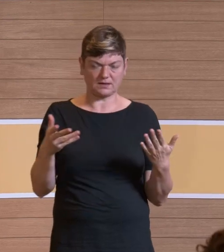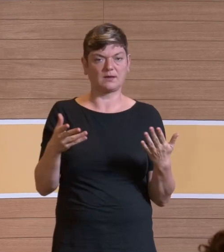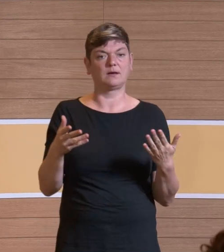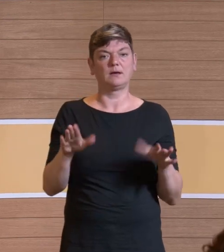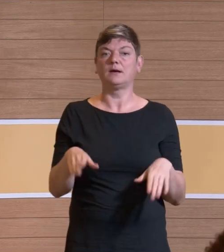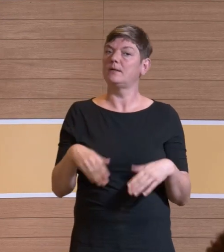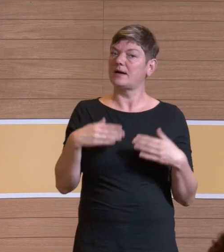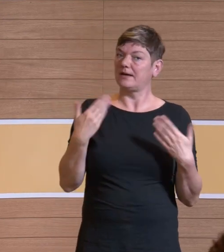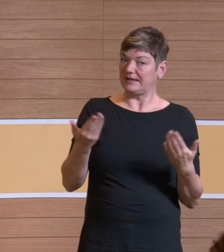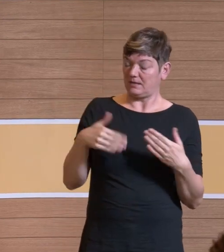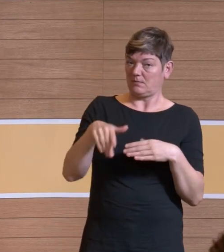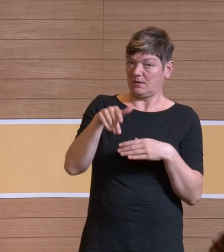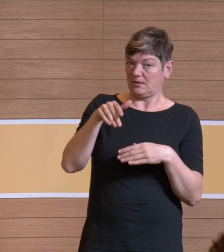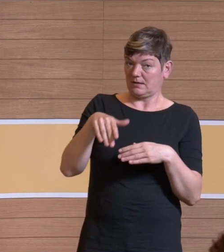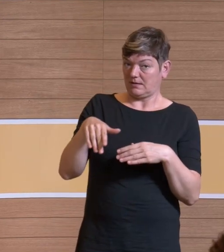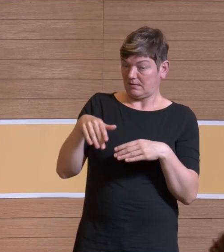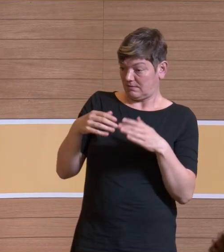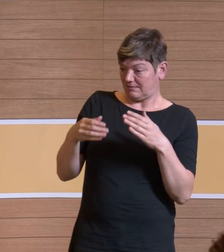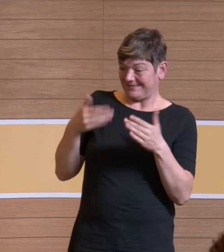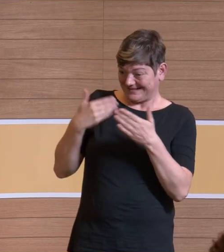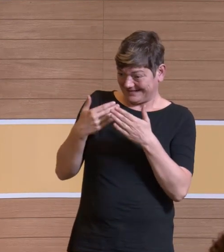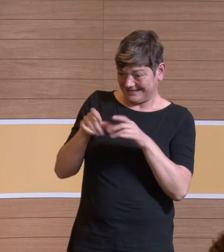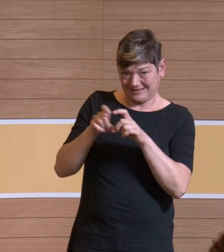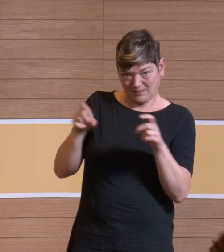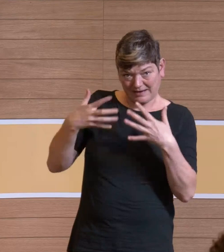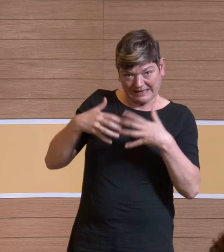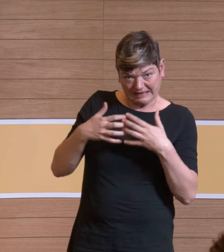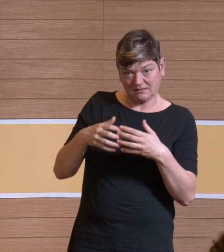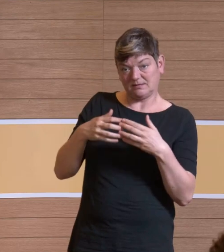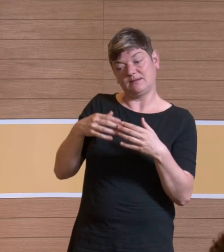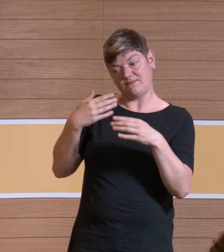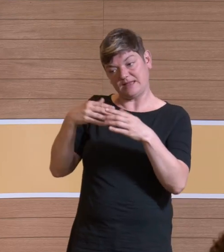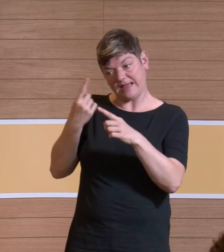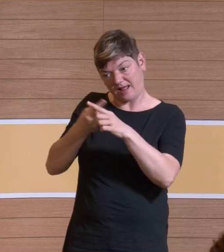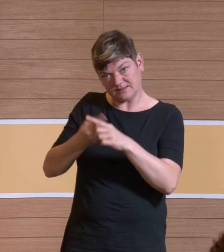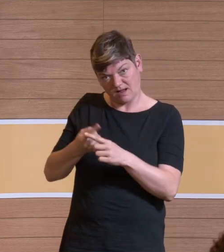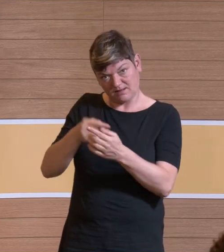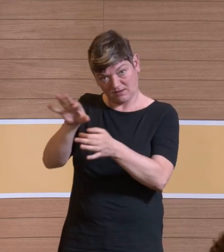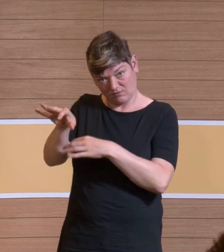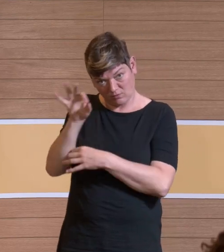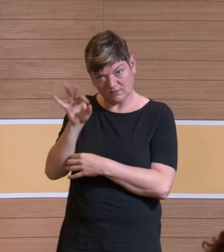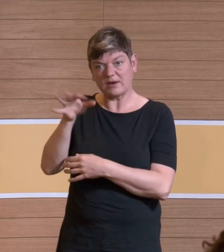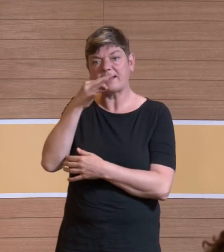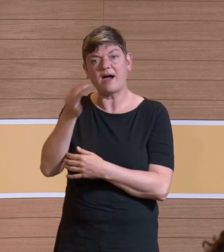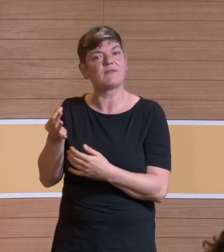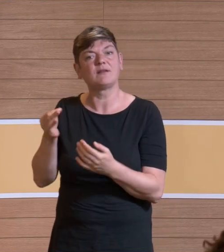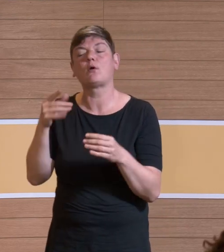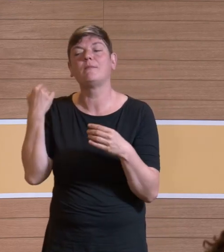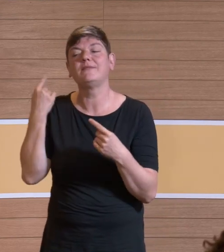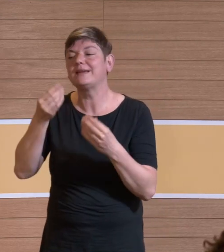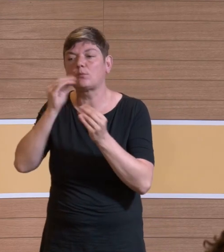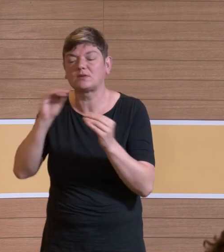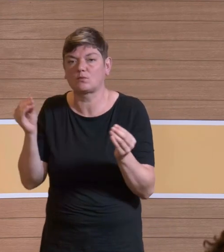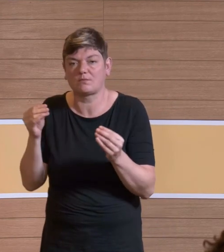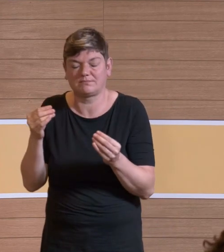welche gefunden, wo da Angaben gemacht worden sind und auch genauere bei Nachfragen, da haben wir extreme Probleme, überhaupt irgendwas zu kriegen. Also es wäre